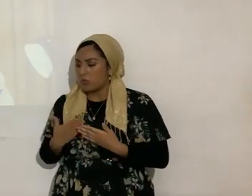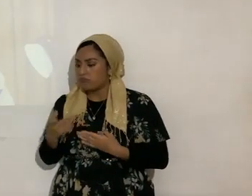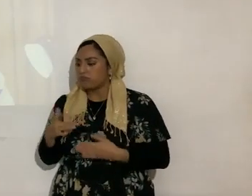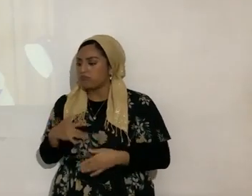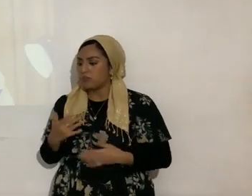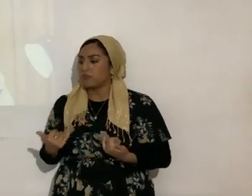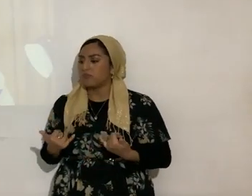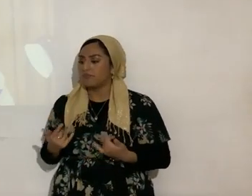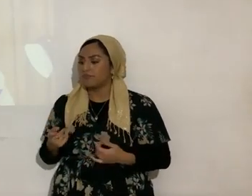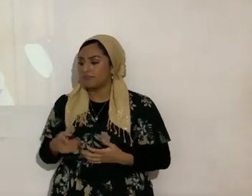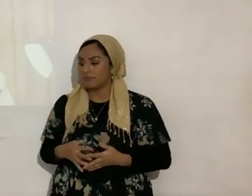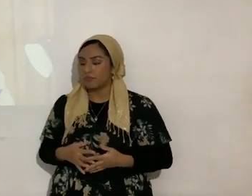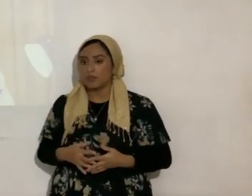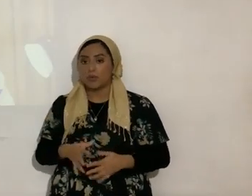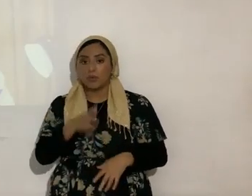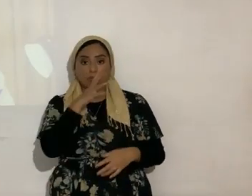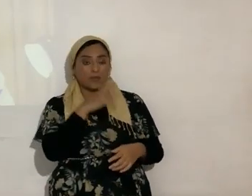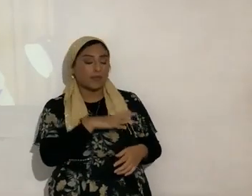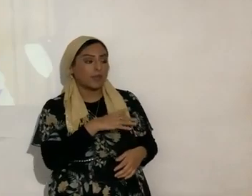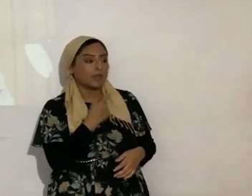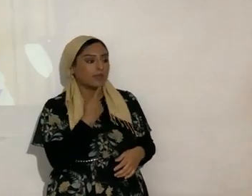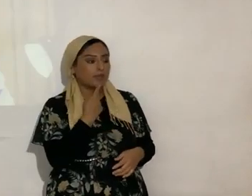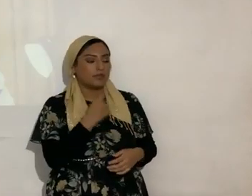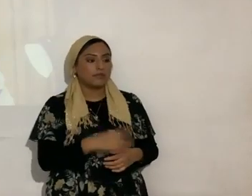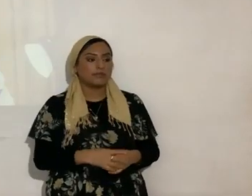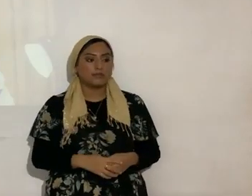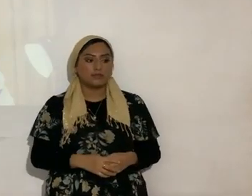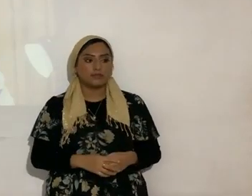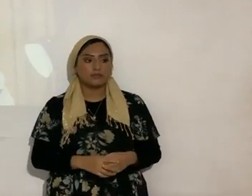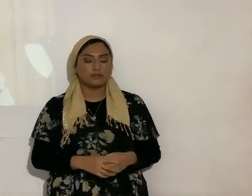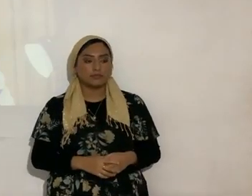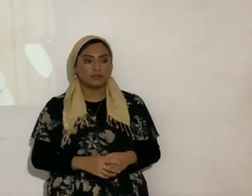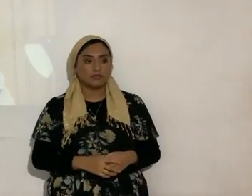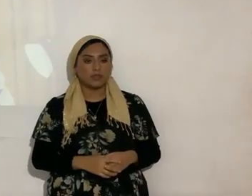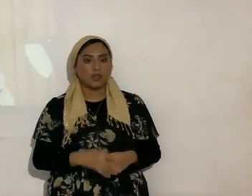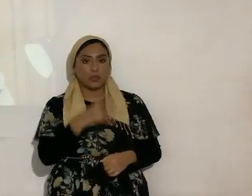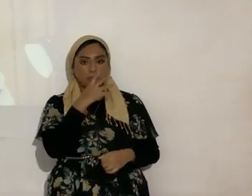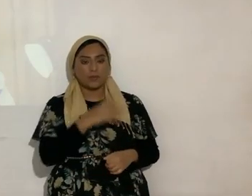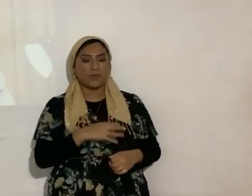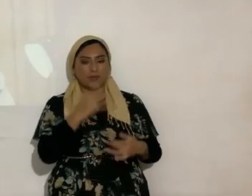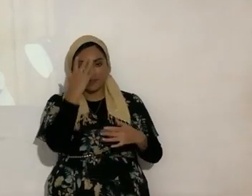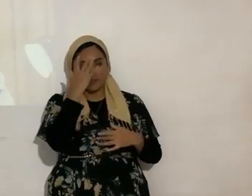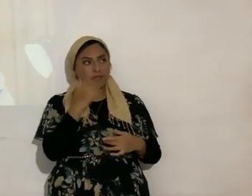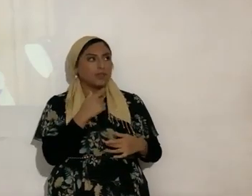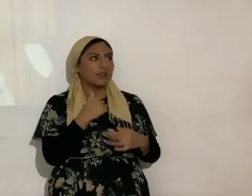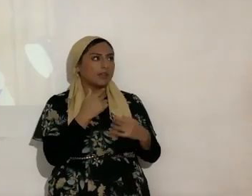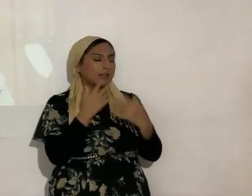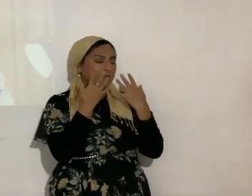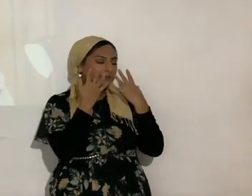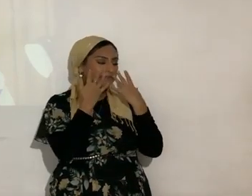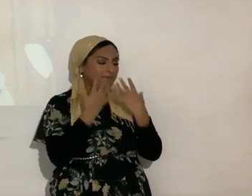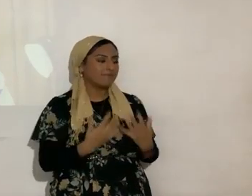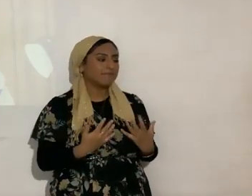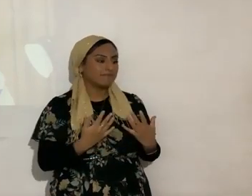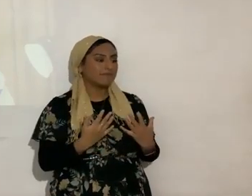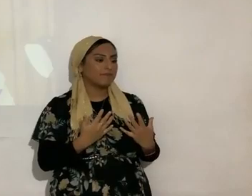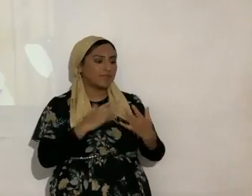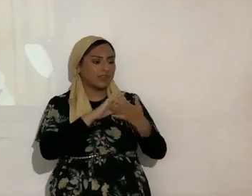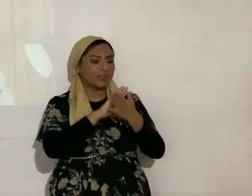y esta mujer le respondió al doctor ¿qué triste es llegar a viejo o a vieja